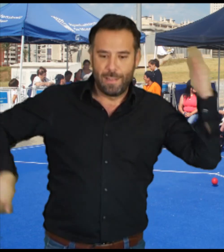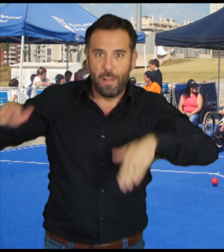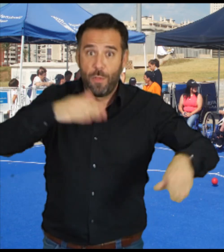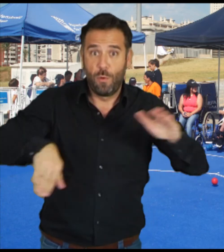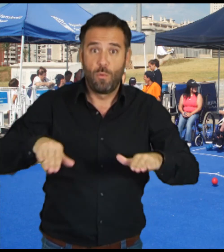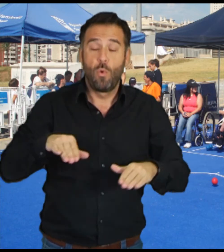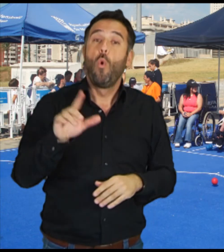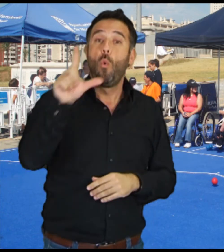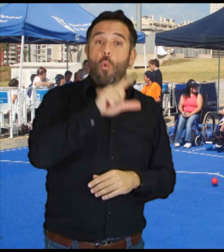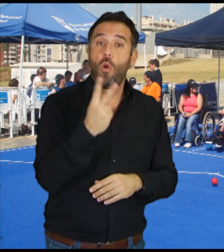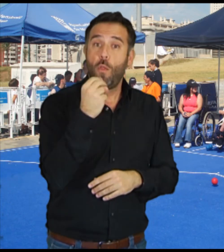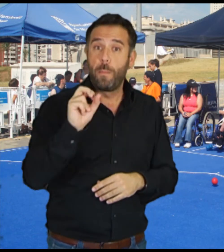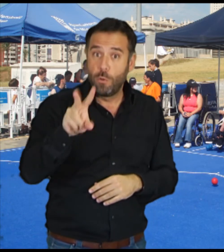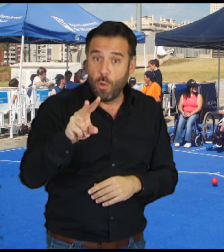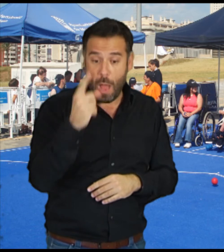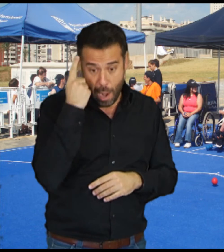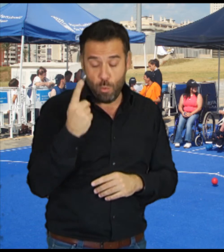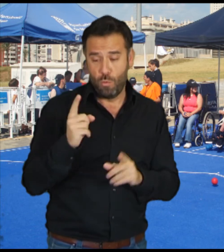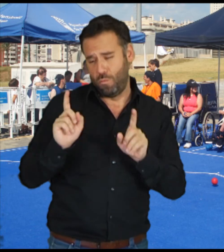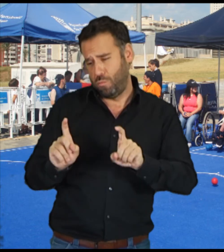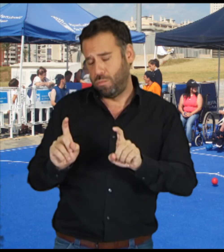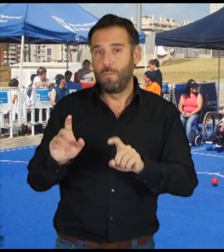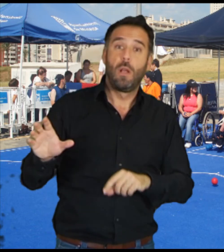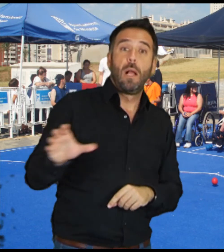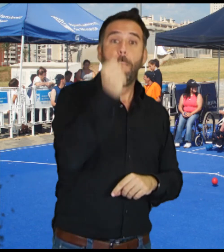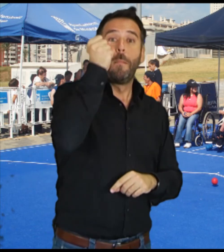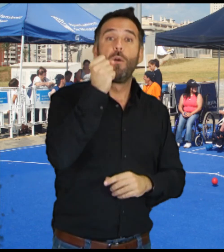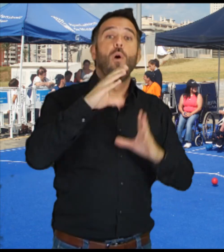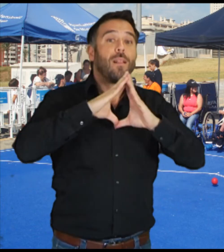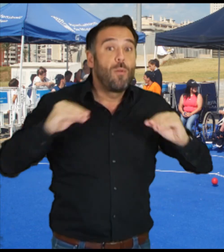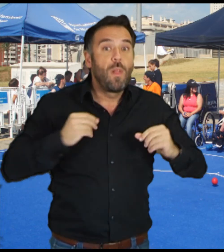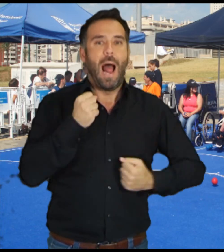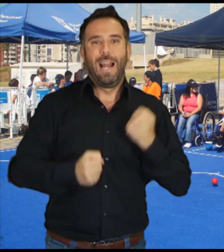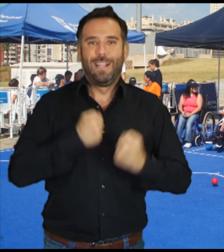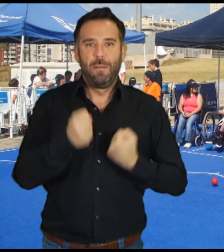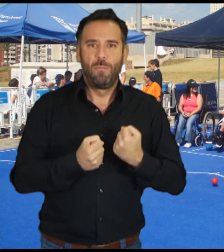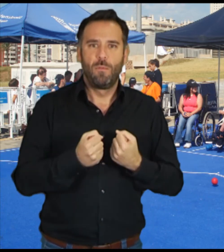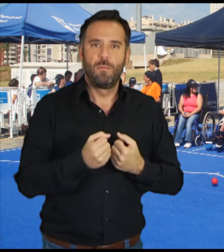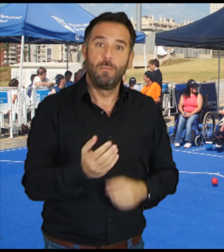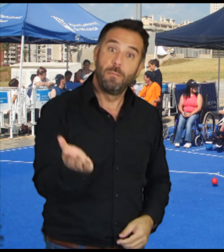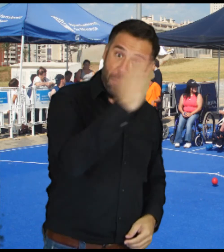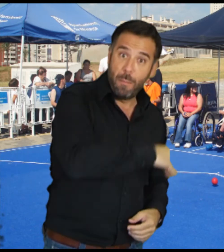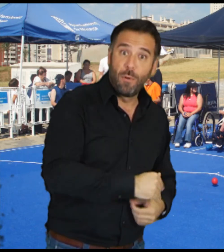2013, uno de nuestros alumnos es campeón de Andalucía de atletismo Participa con nosotros